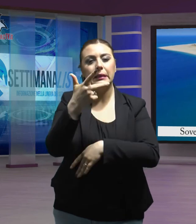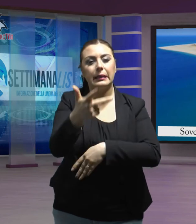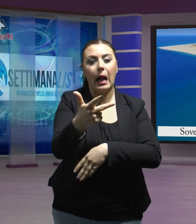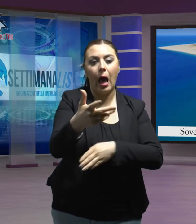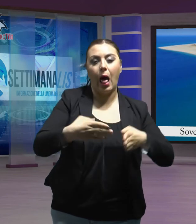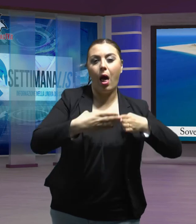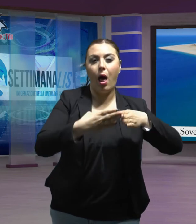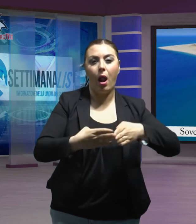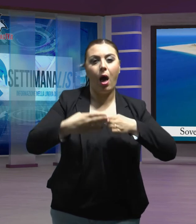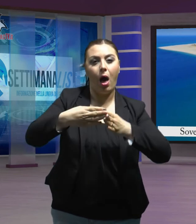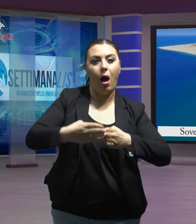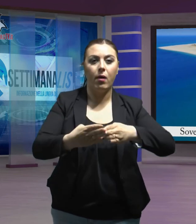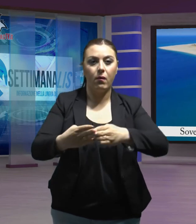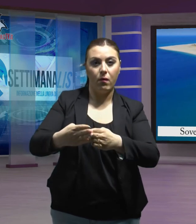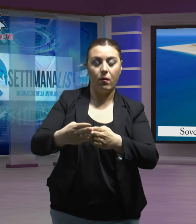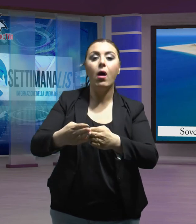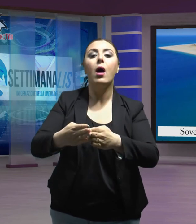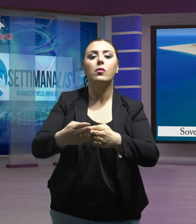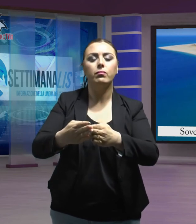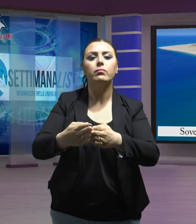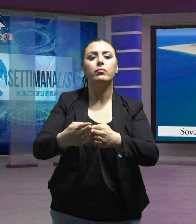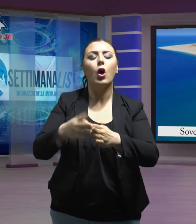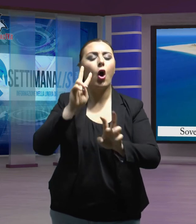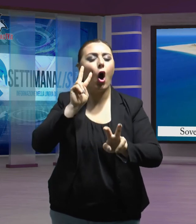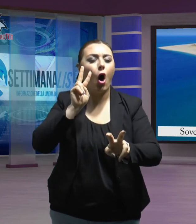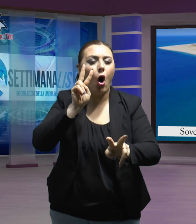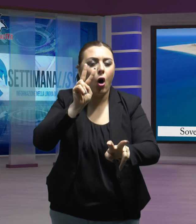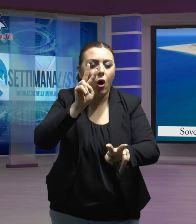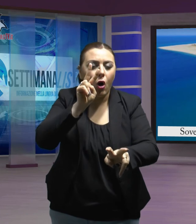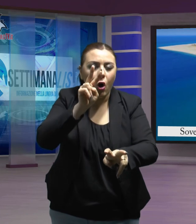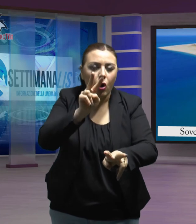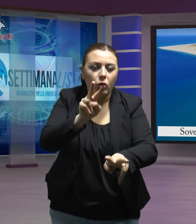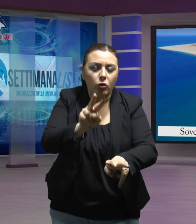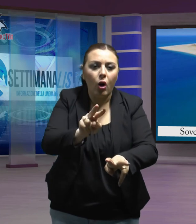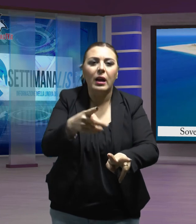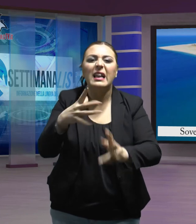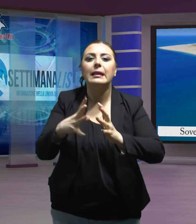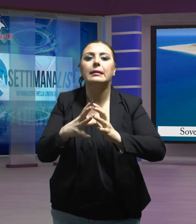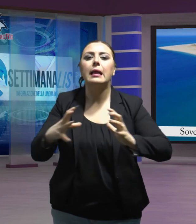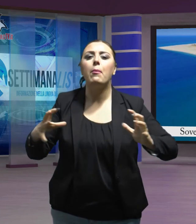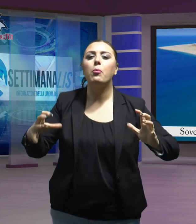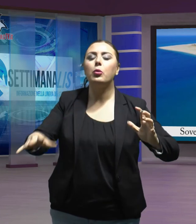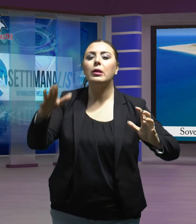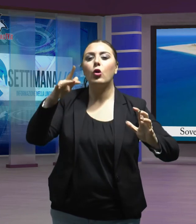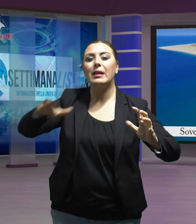nautici, sta proseguendo i controlli su depuratori, spiagge e